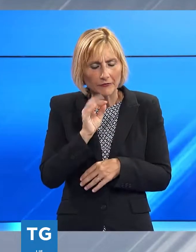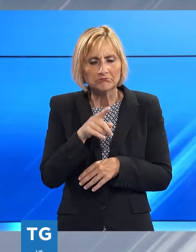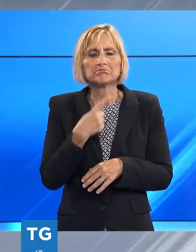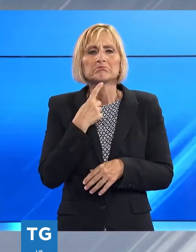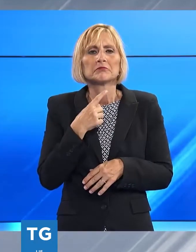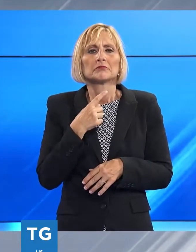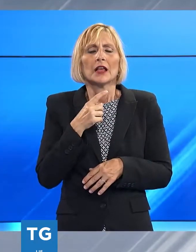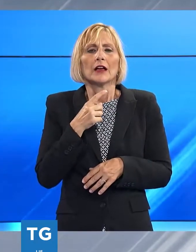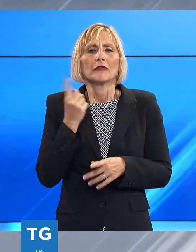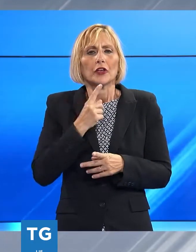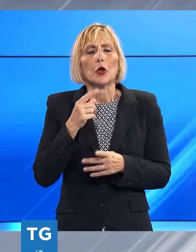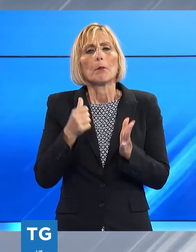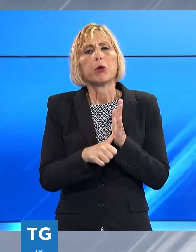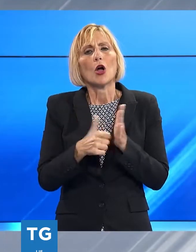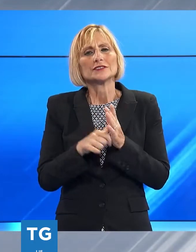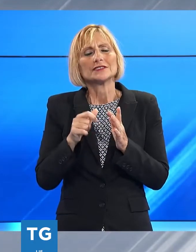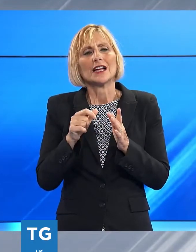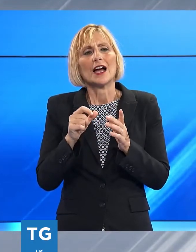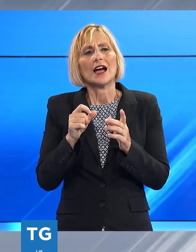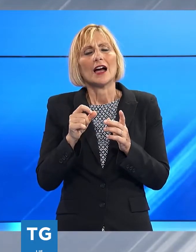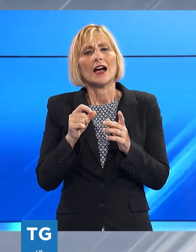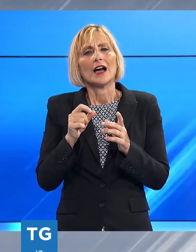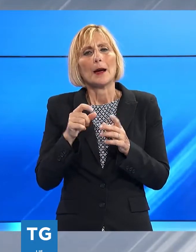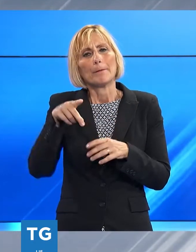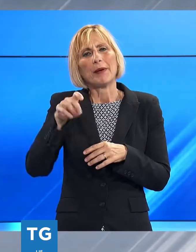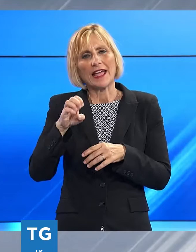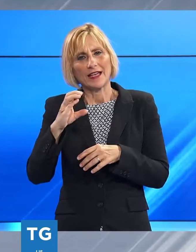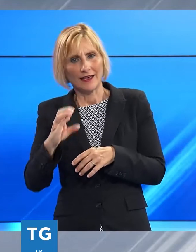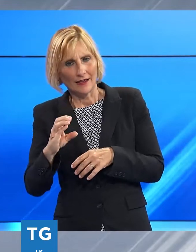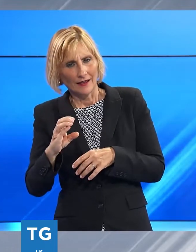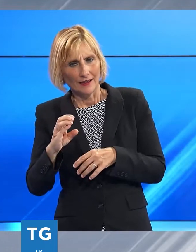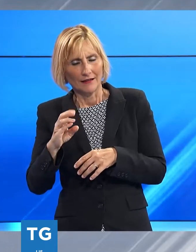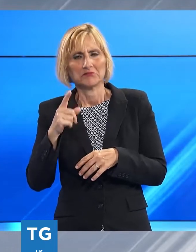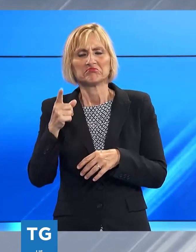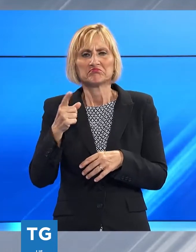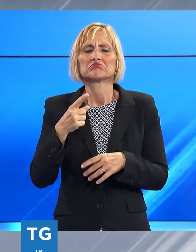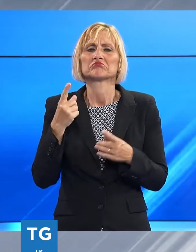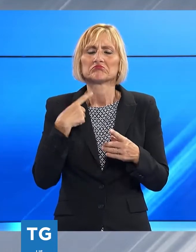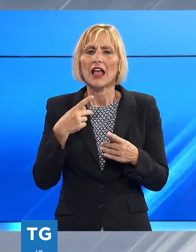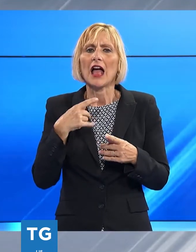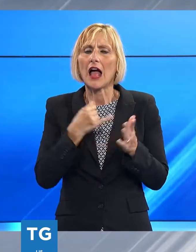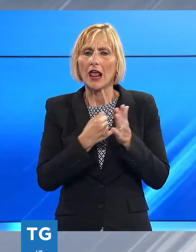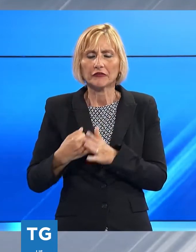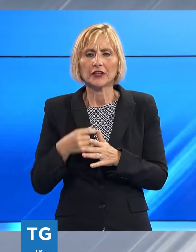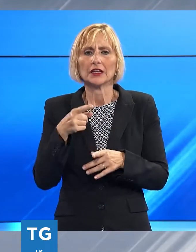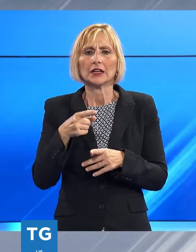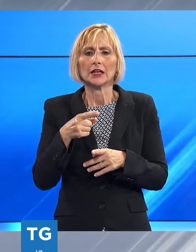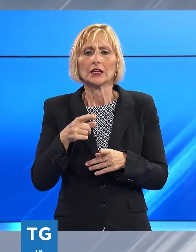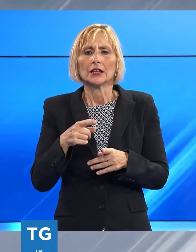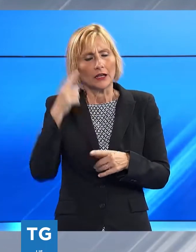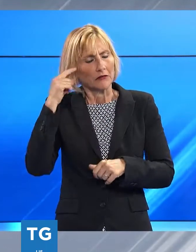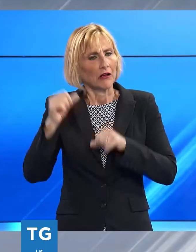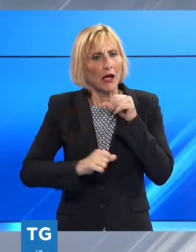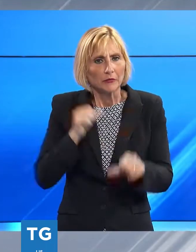comunicato al sindaco il proprio addio all'ente culturale di Marina di Pietrasanta dimissioni respinte per iscritto in giornata dal primo